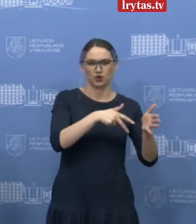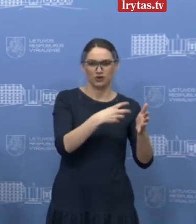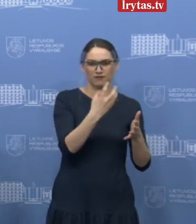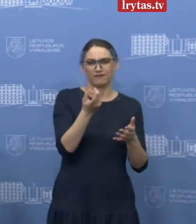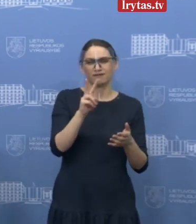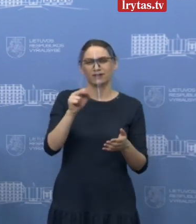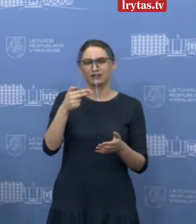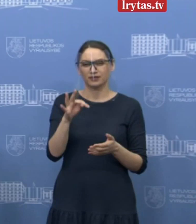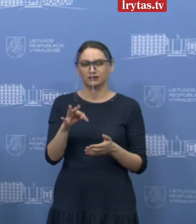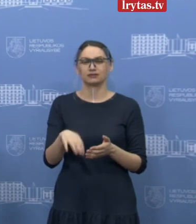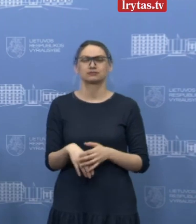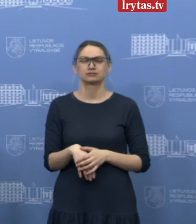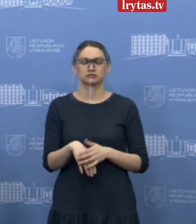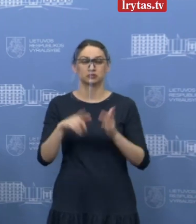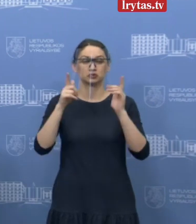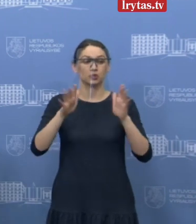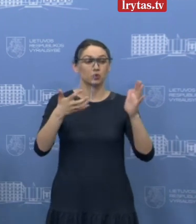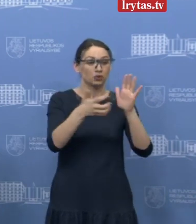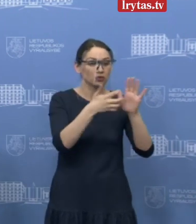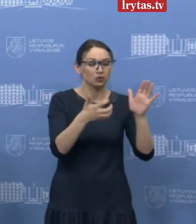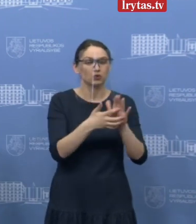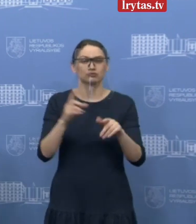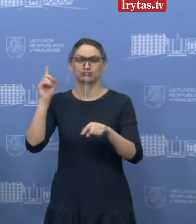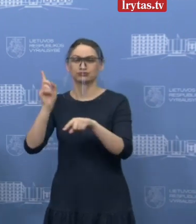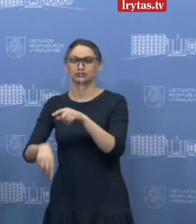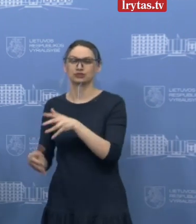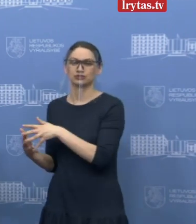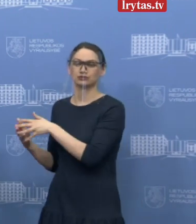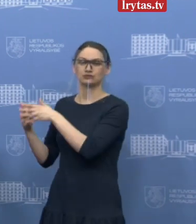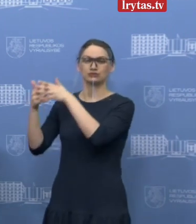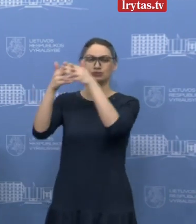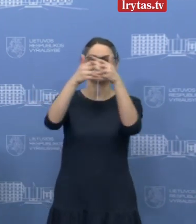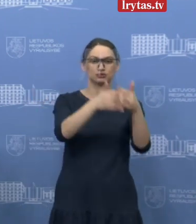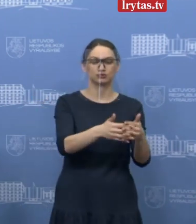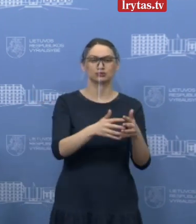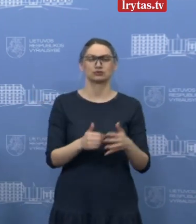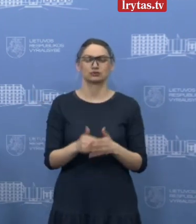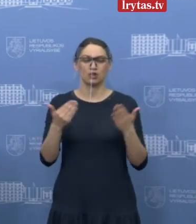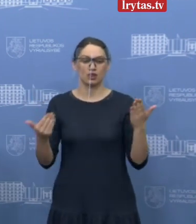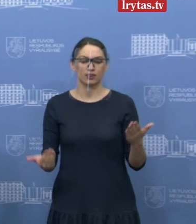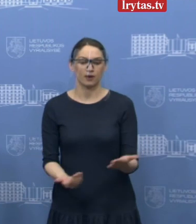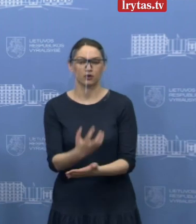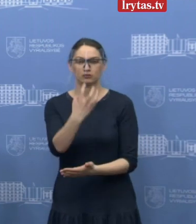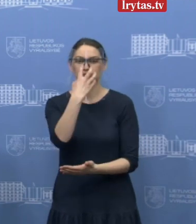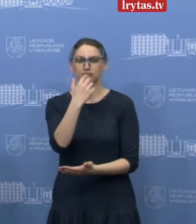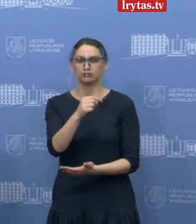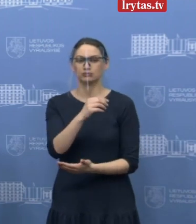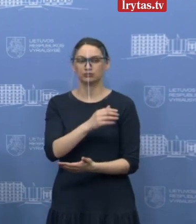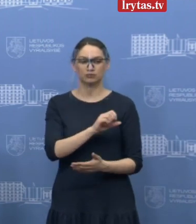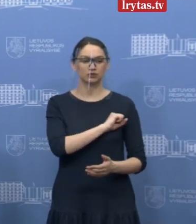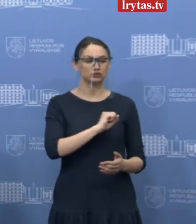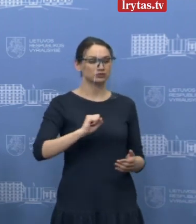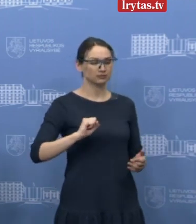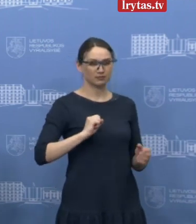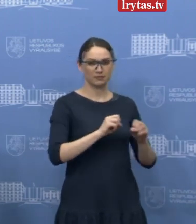čia pati bus aprūpinti šitais naujais respiratoriais, kurie tikrai yra, kiek mums specialistai